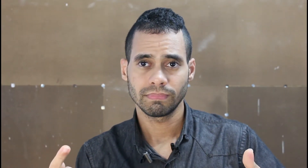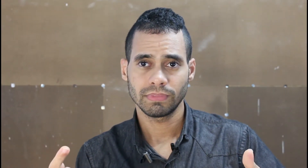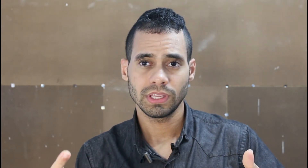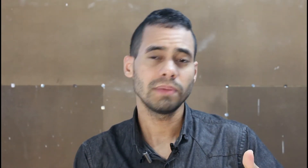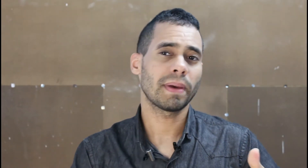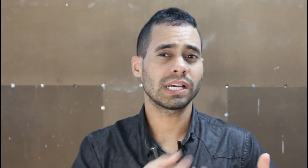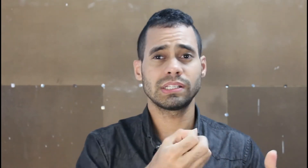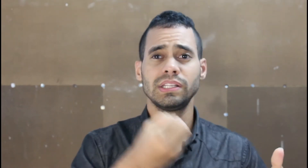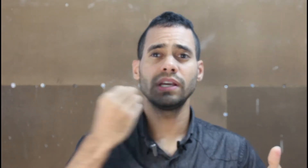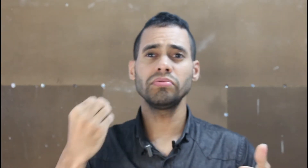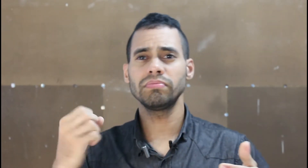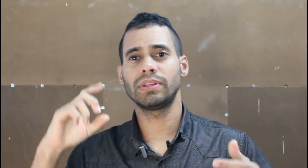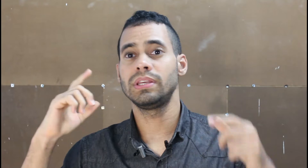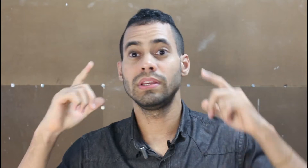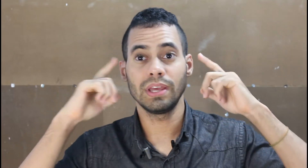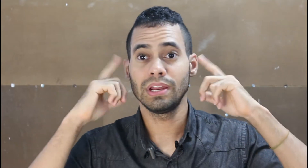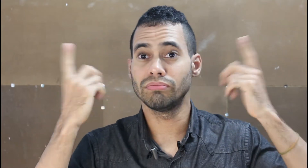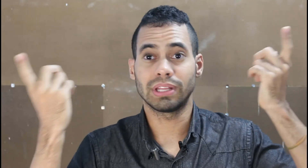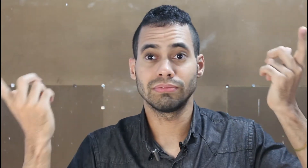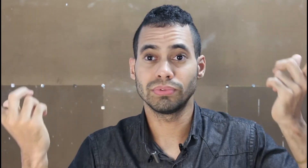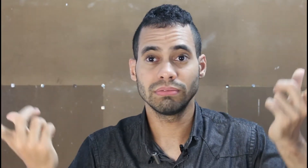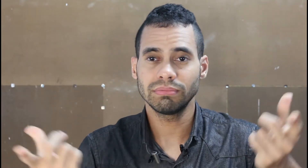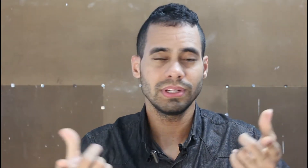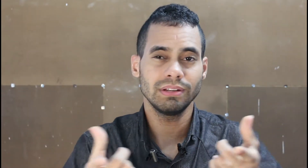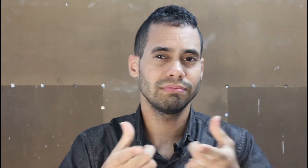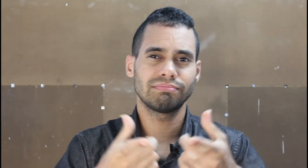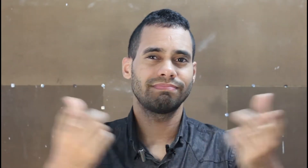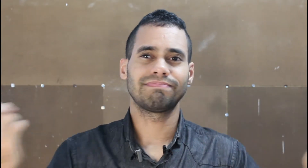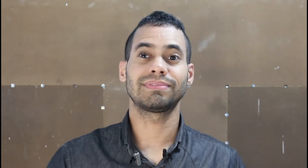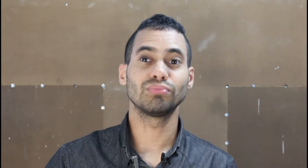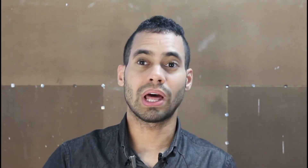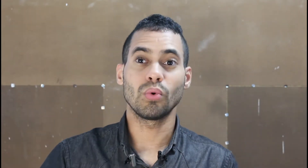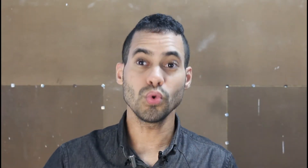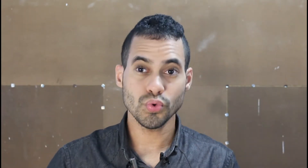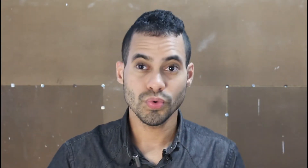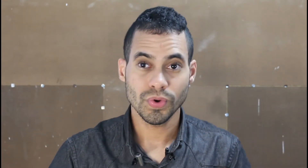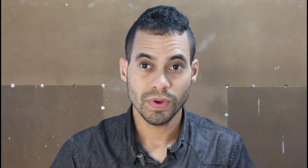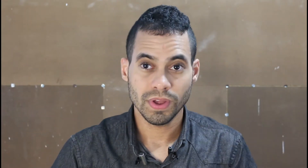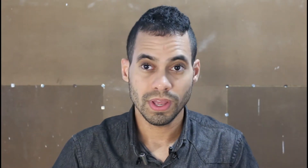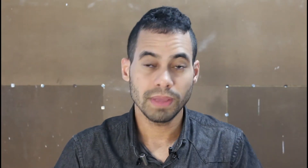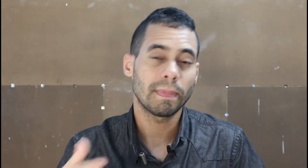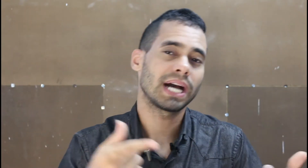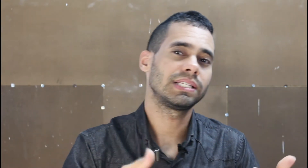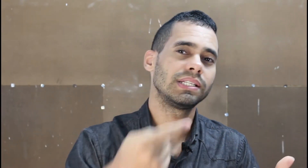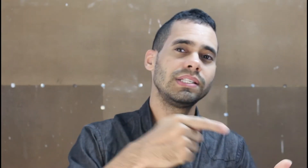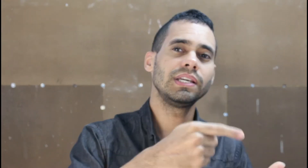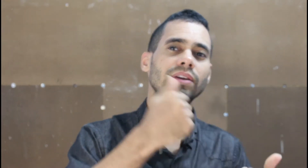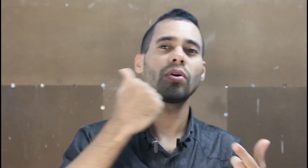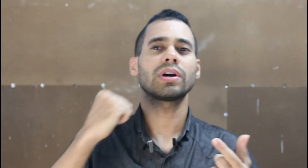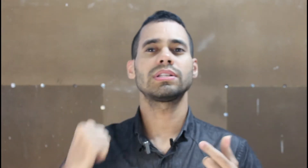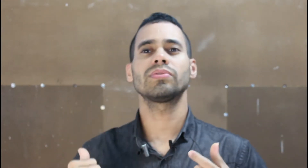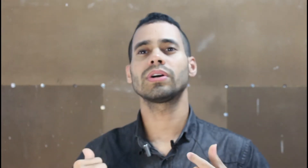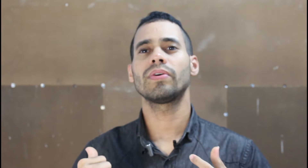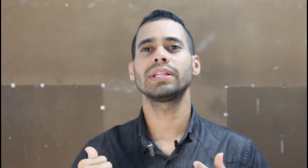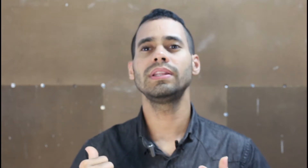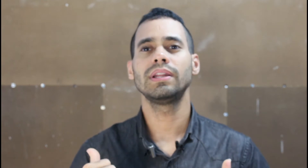e pegasse dinheiro, que ele não está louco, e pegasse esse dinheiro e colocasse na conta corrente dele.